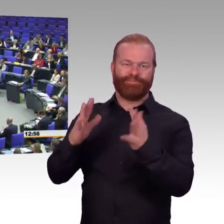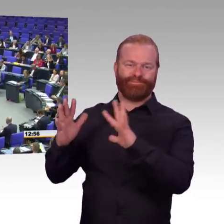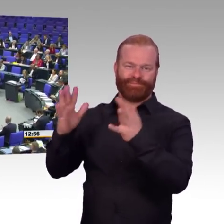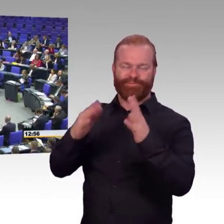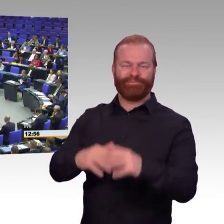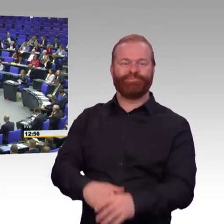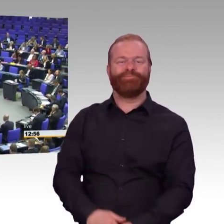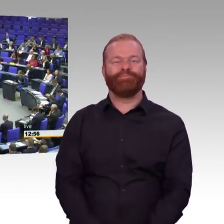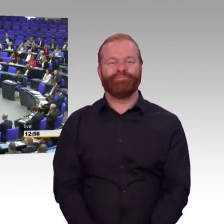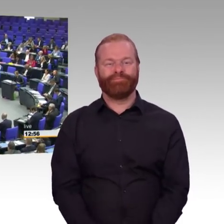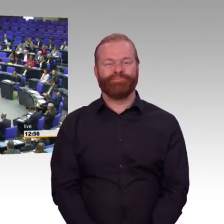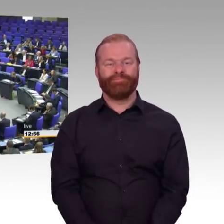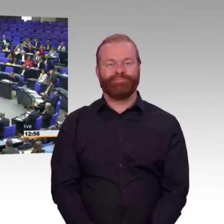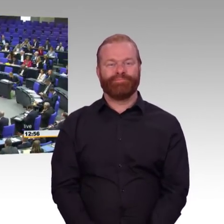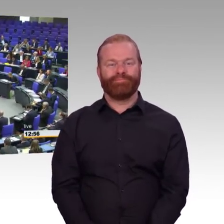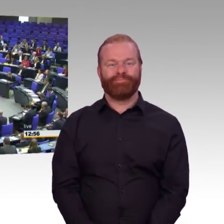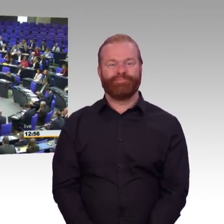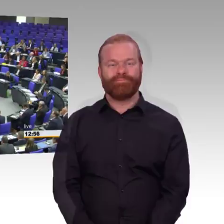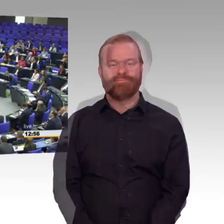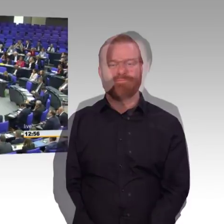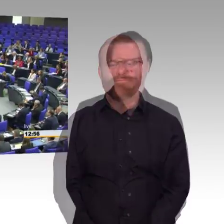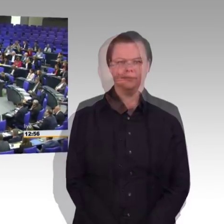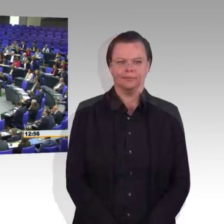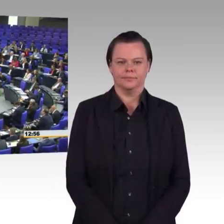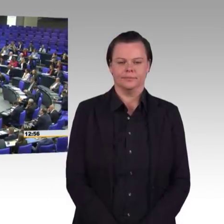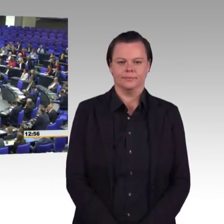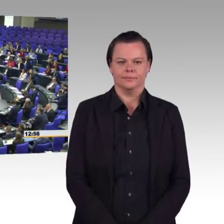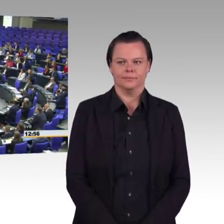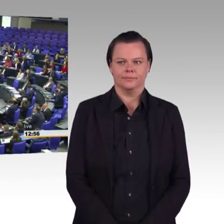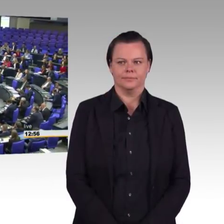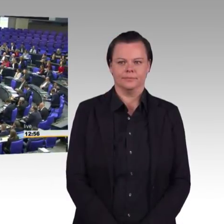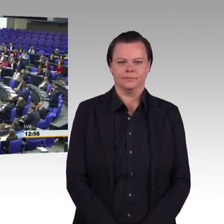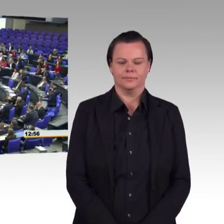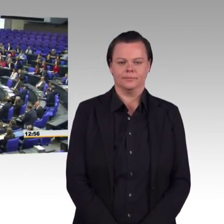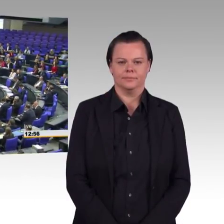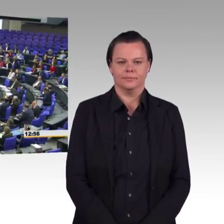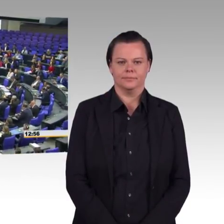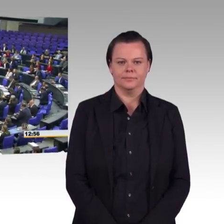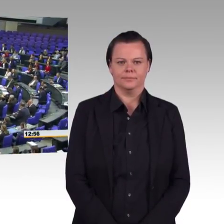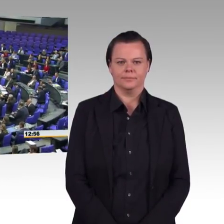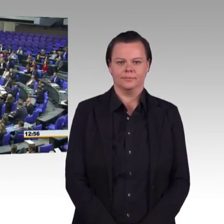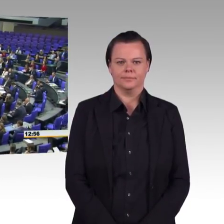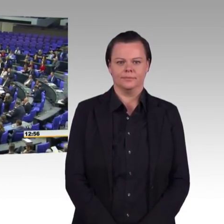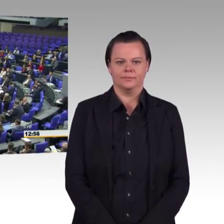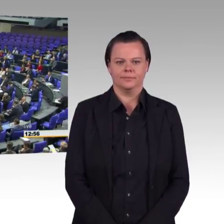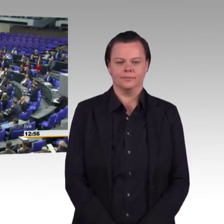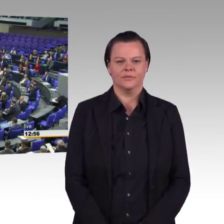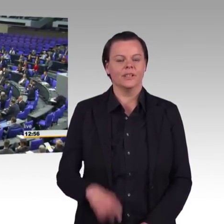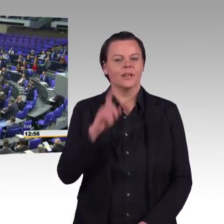Frau Präsidentin! Meine sehr verehrten Damen und Herren! Wir wissen, dass sich das Klima verändert. Die Leute können es selbst sehen.